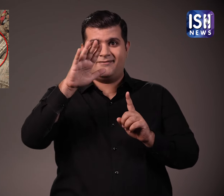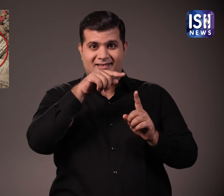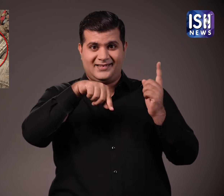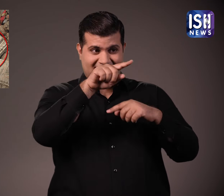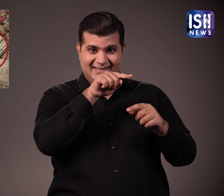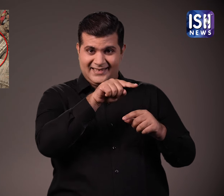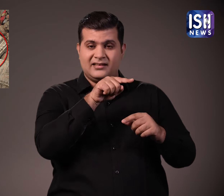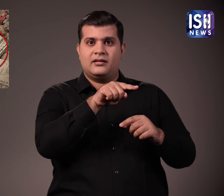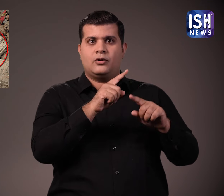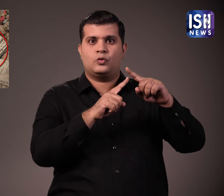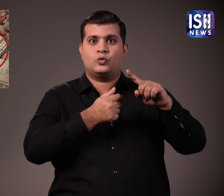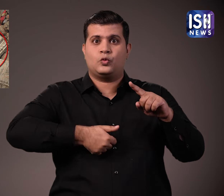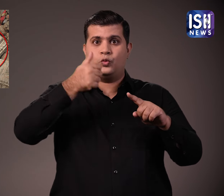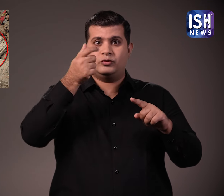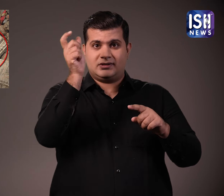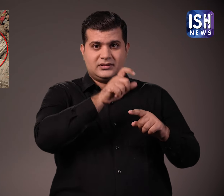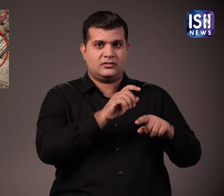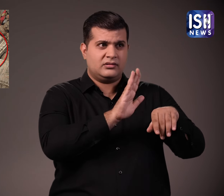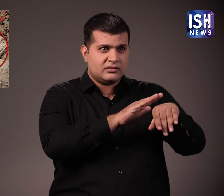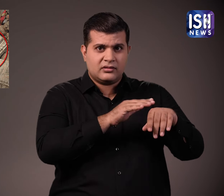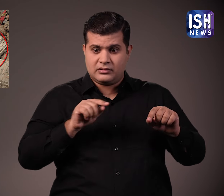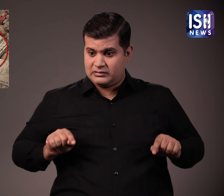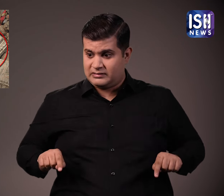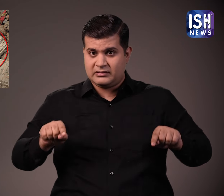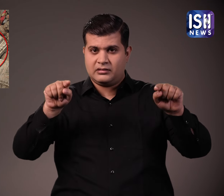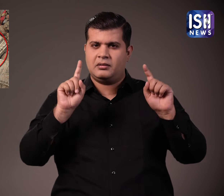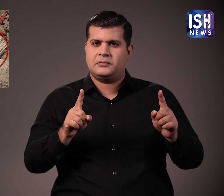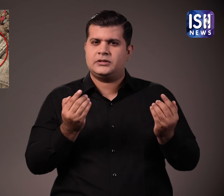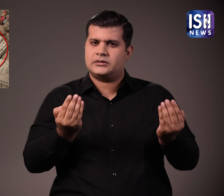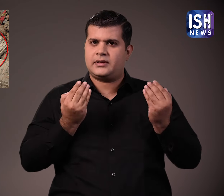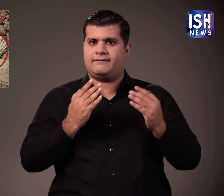ट्रस्टी से मूर्तियों की सुरक्षा करने का अनुरोध किया था.